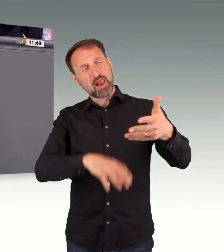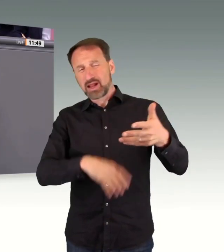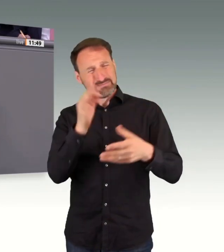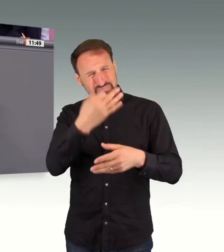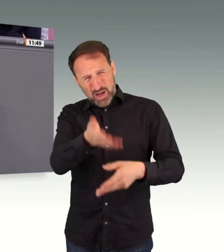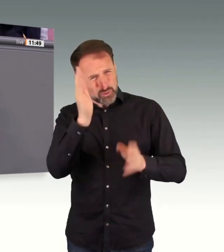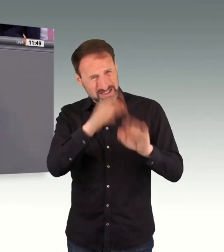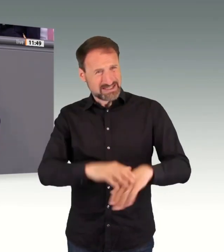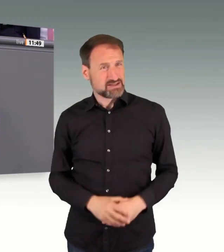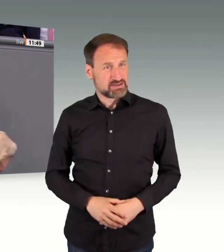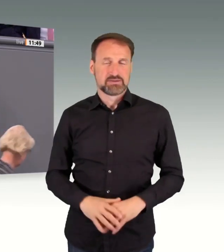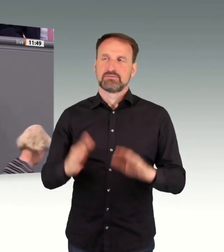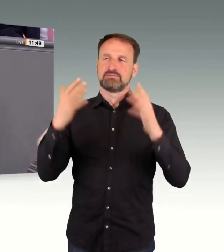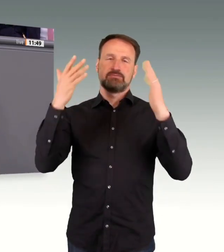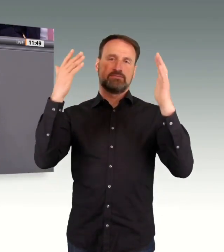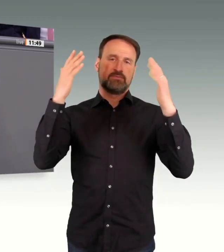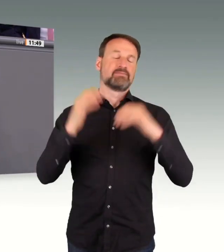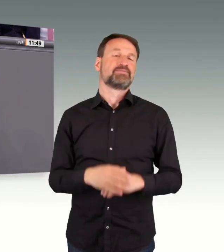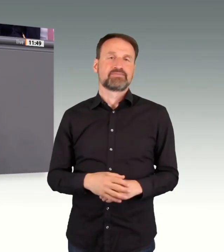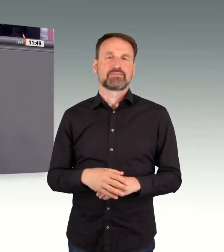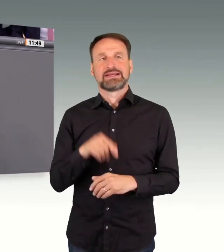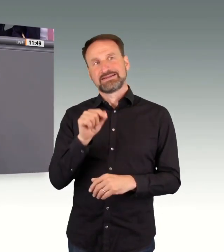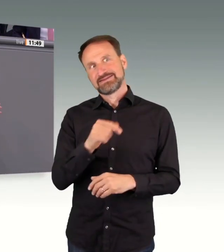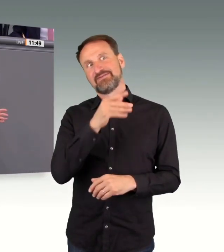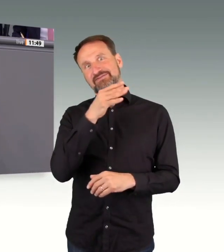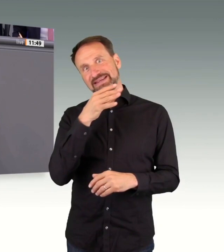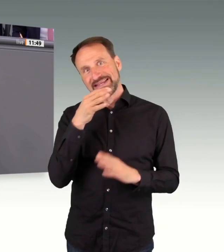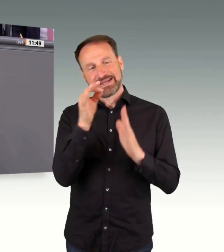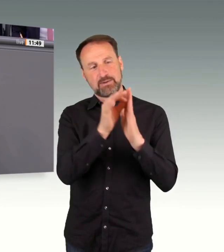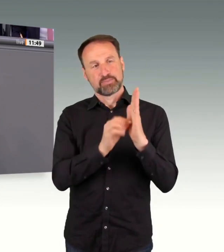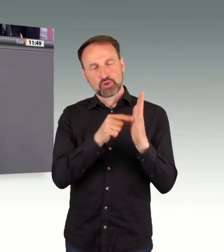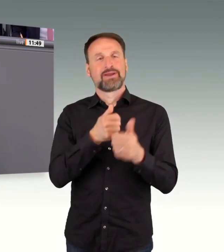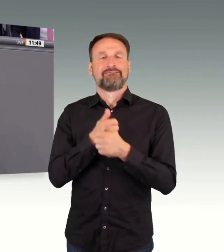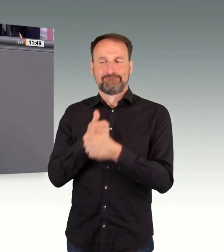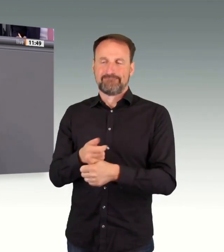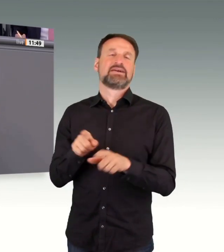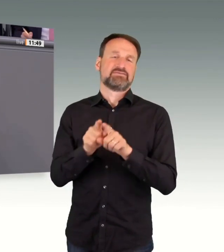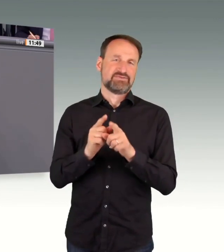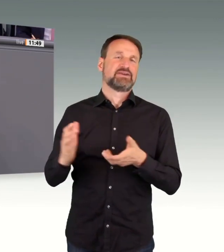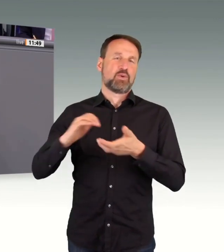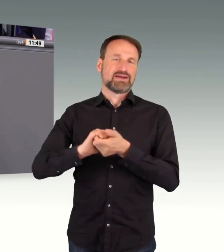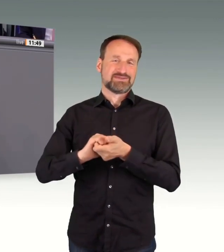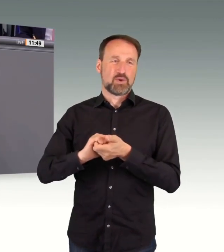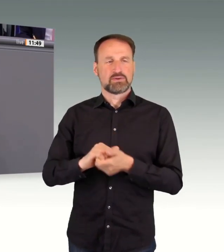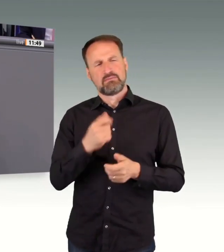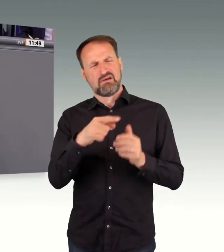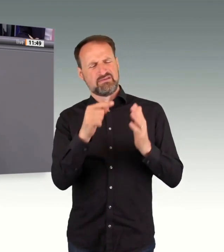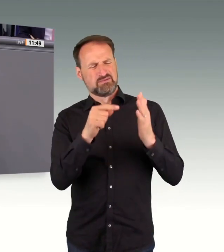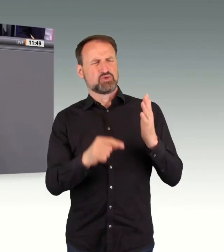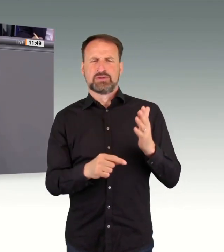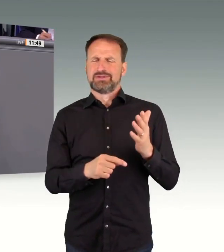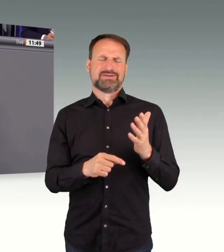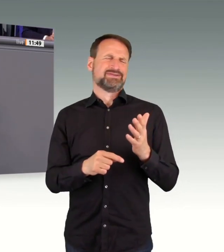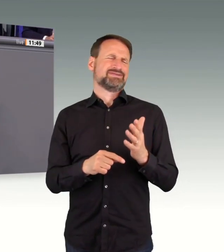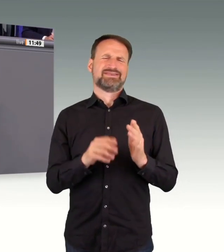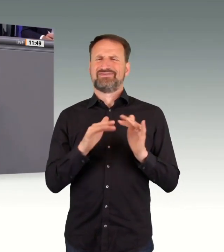In vielen Punkten folgen Sie jetzt der Koalition. An anderen Stellen liest man wirkungslose Vorschläge oder Gedanken,